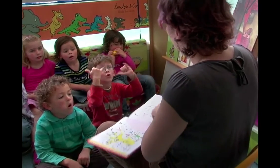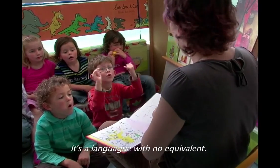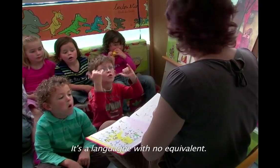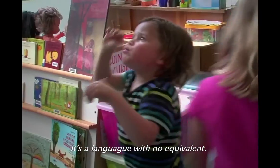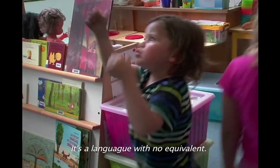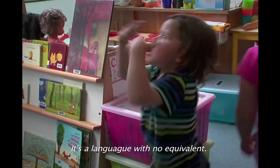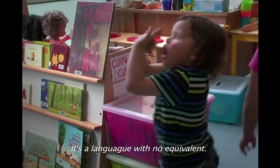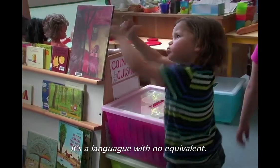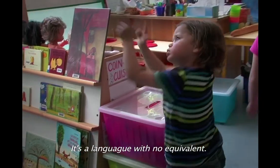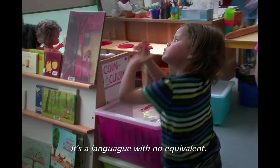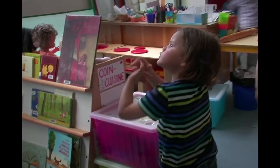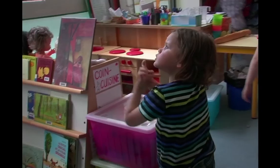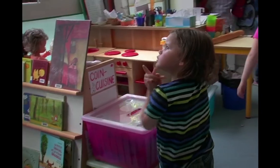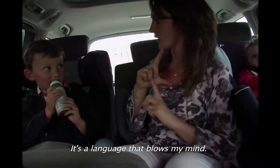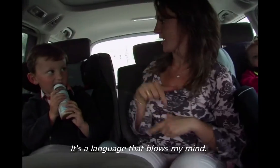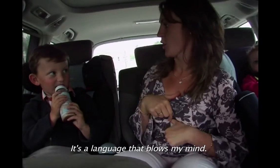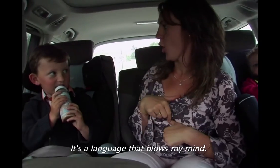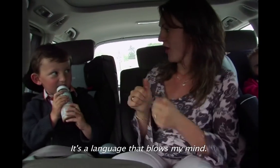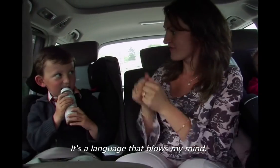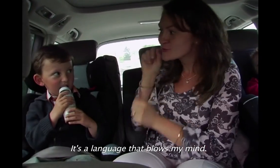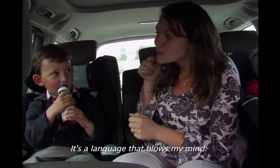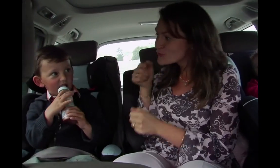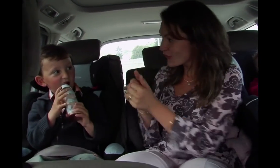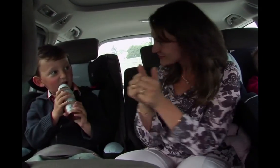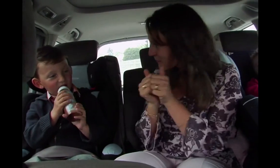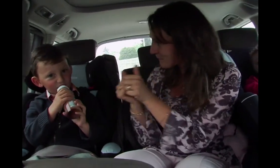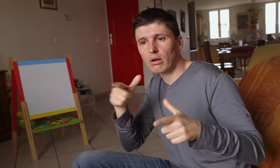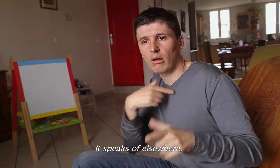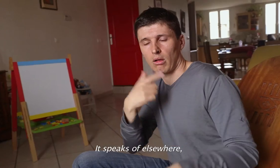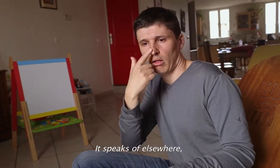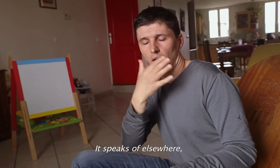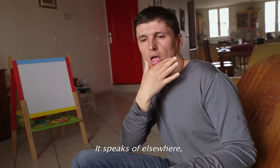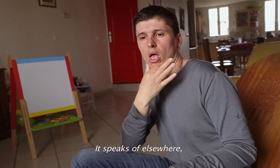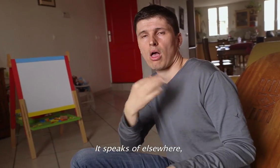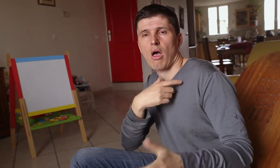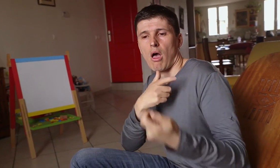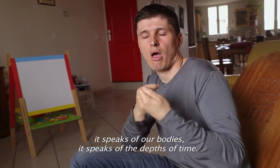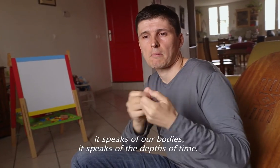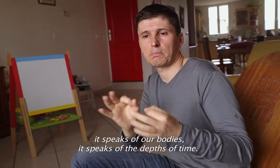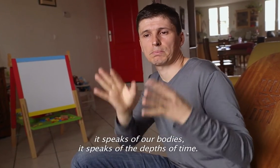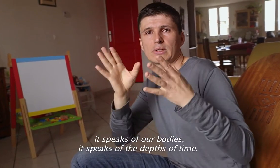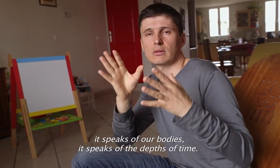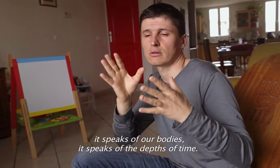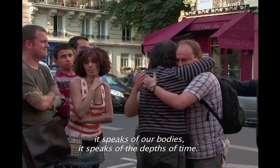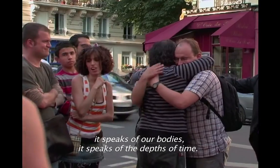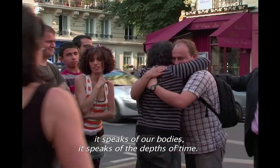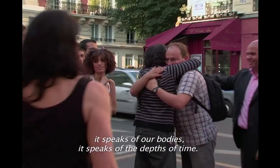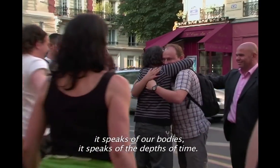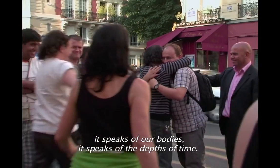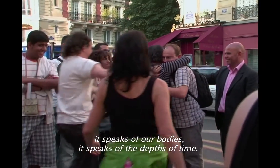Cette langue n'a pas d'équivalent. C'est une langue qui me bouleverse. Elle parle d'ailleurs. Elle parle de nos corps. Elle parle du